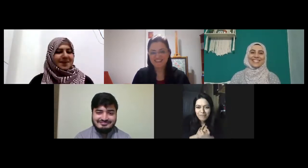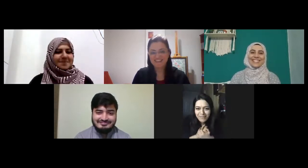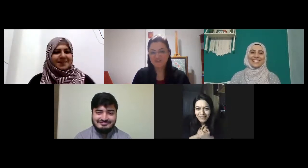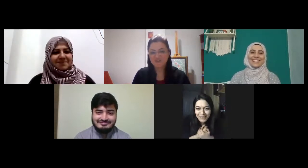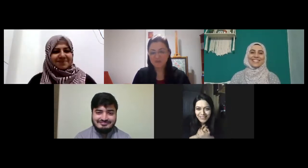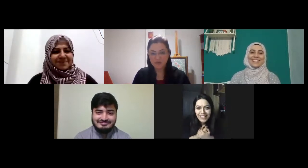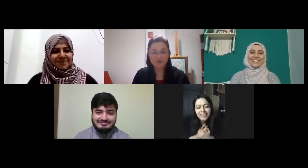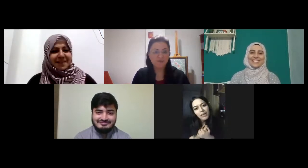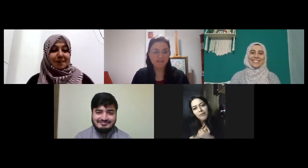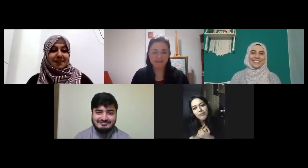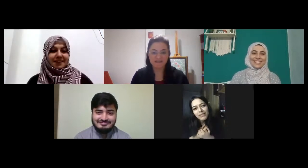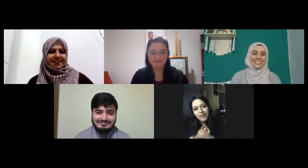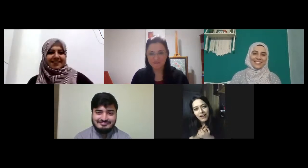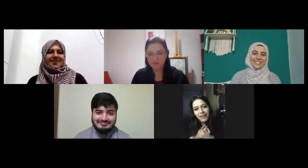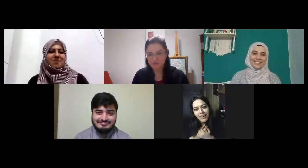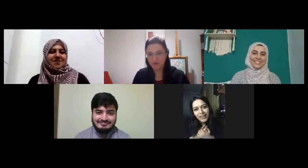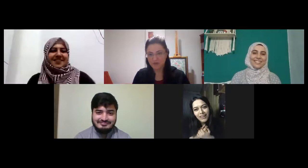tamam o fişan